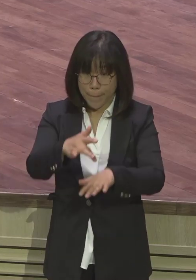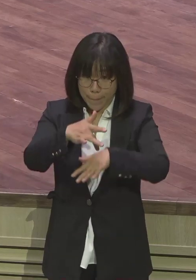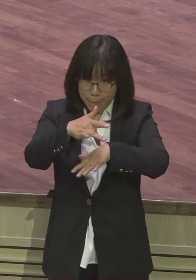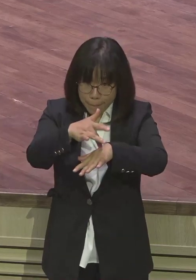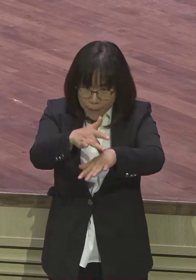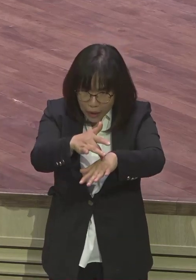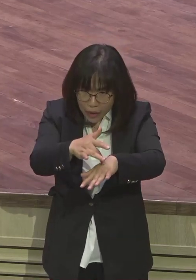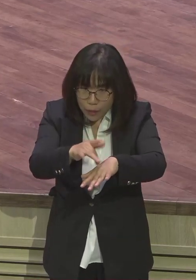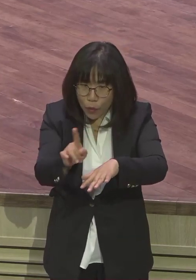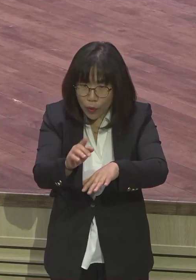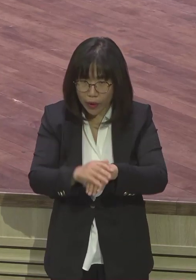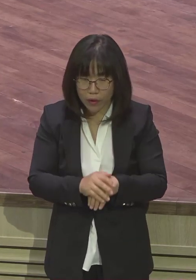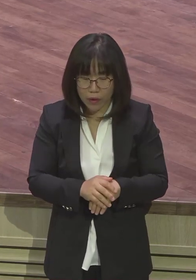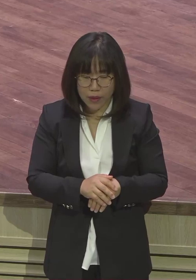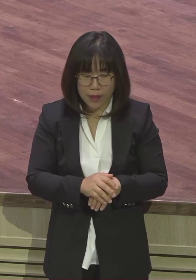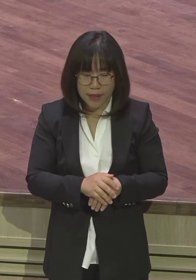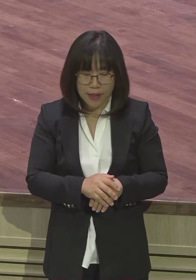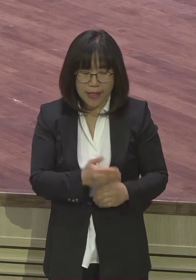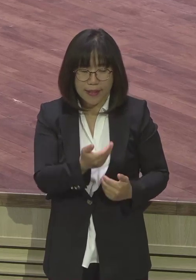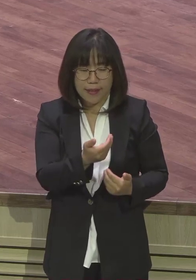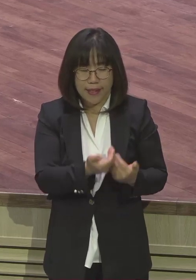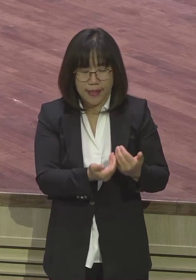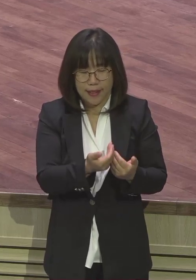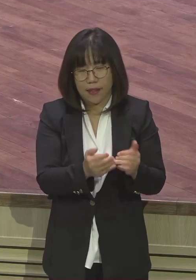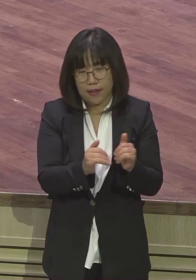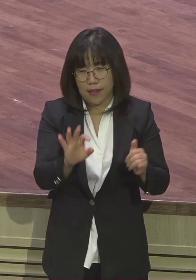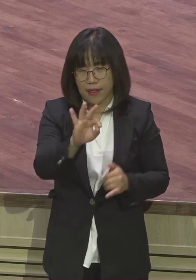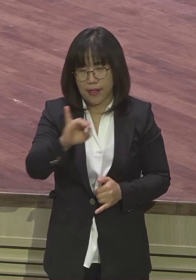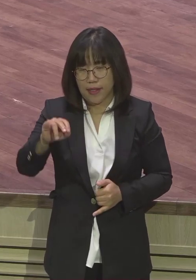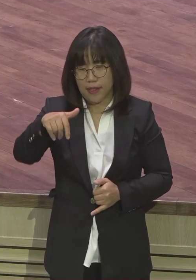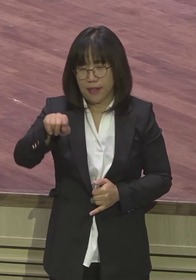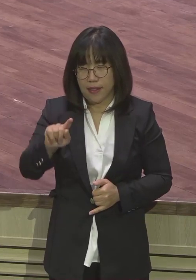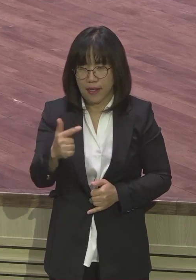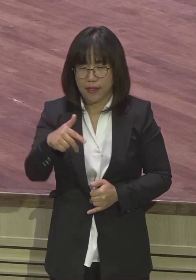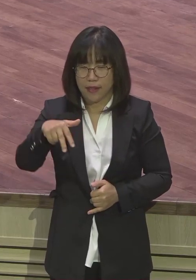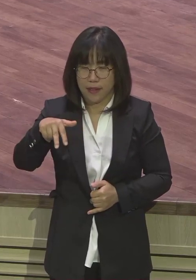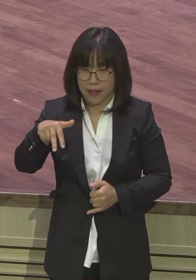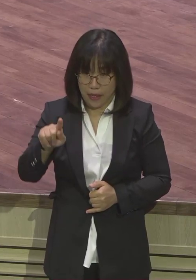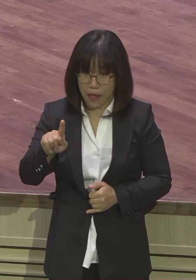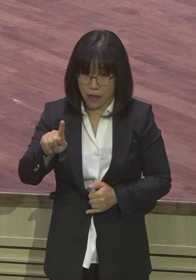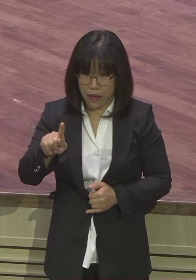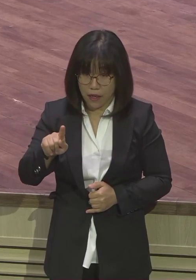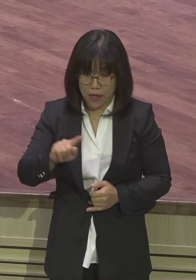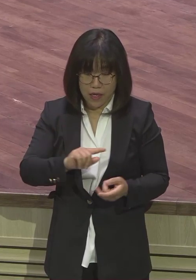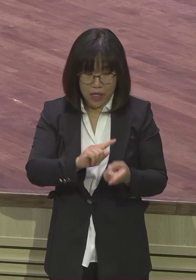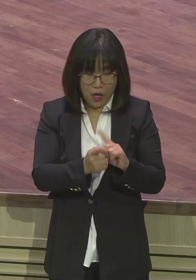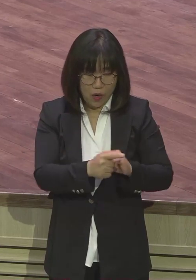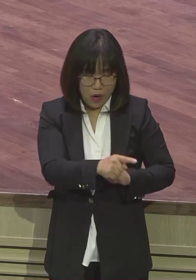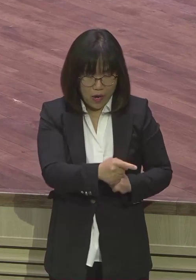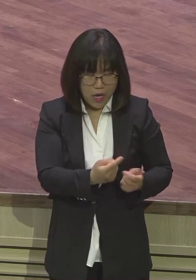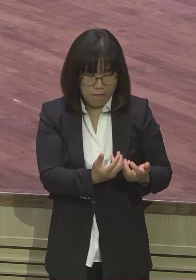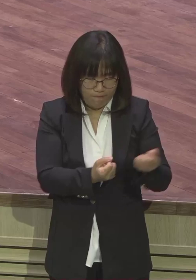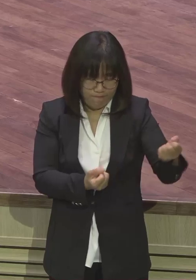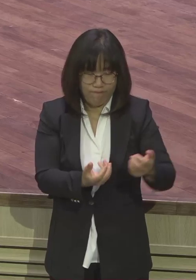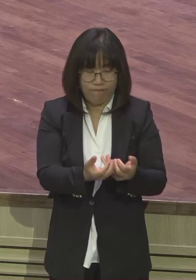이건 이간자예요. 이간자, 이 사람 저 사람 이간신 겁니다. 이간자가 마귀가 하는 짓이에요.